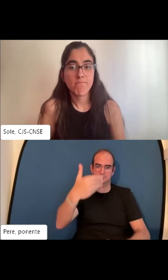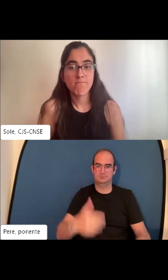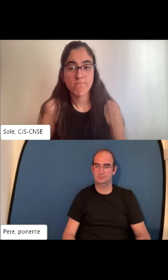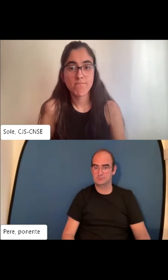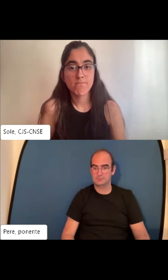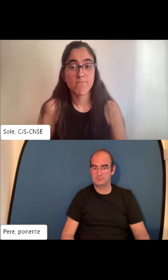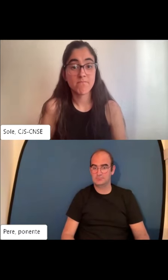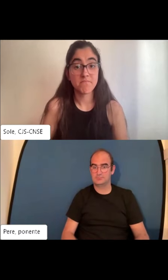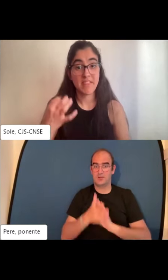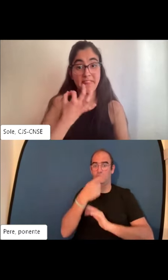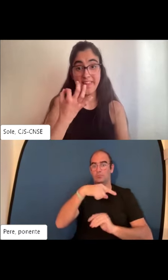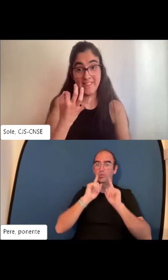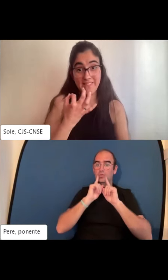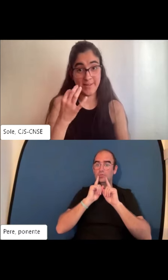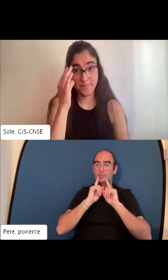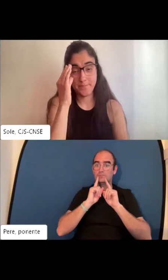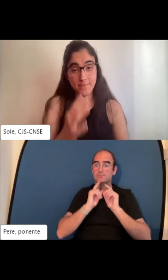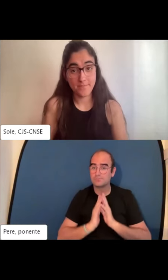dar respuesta